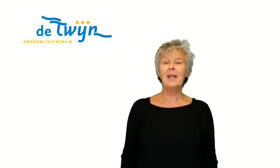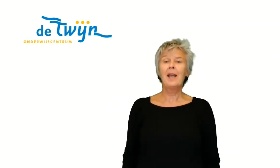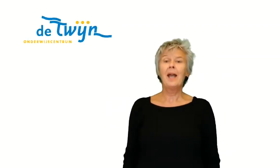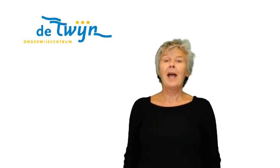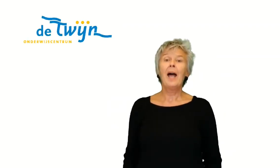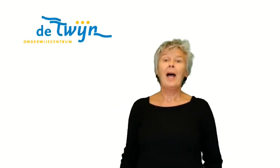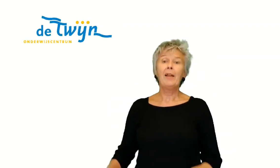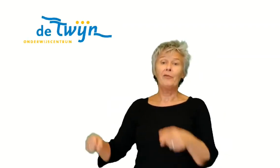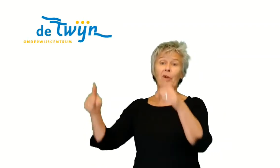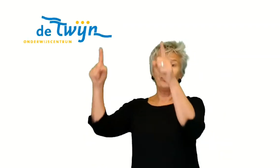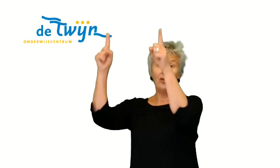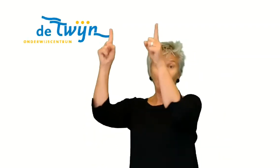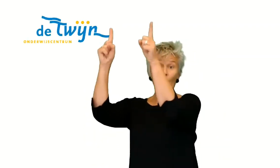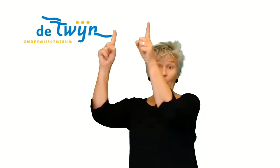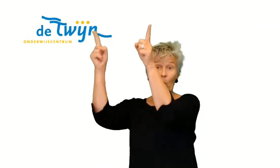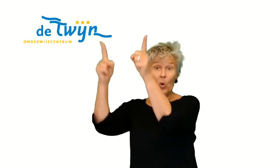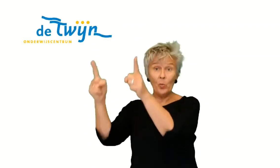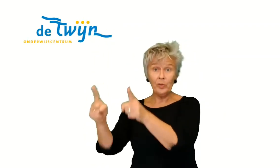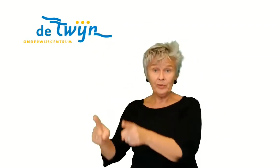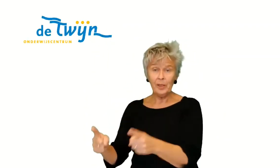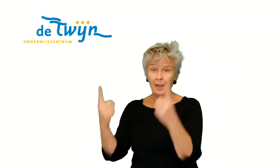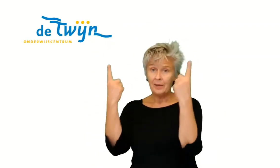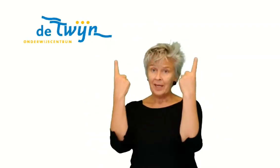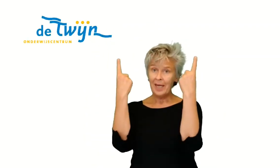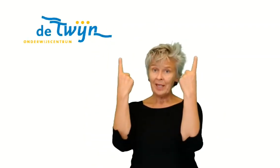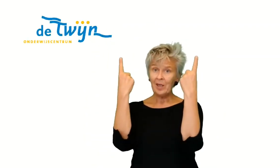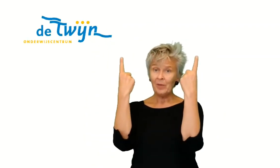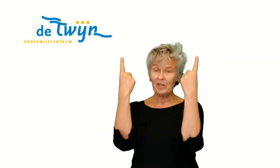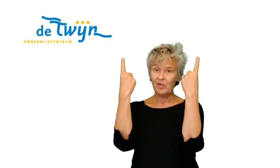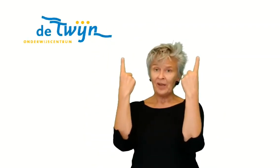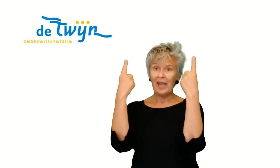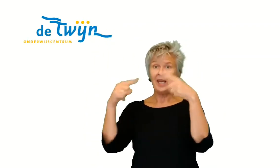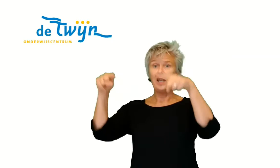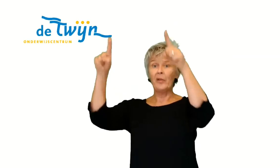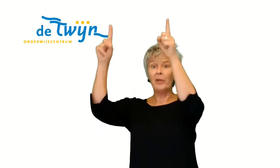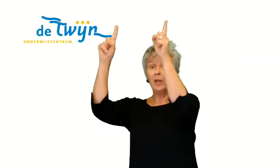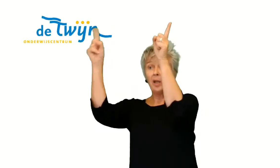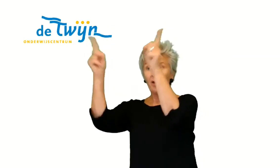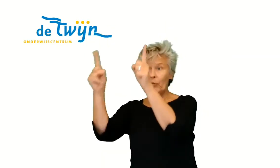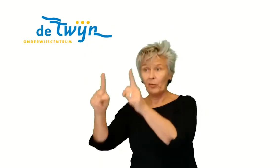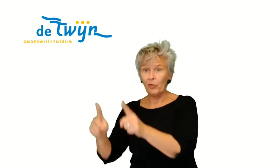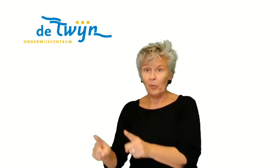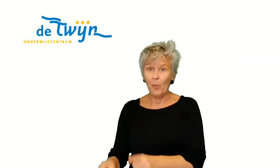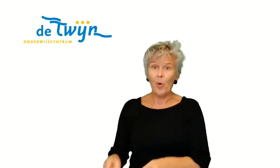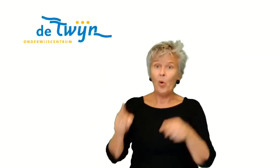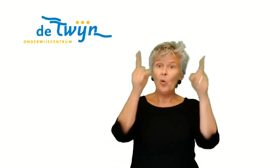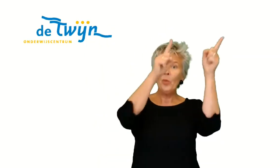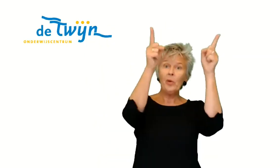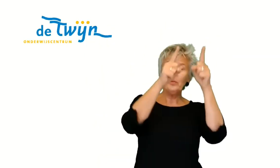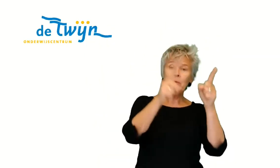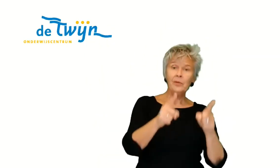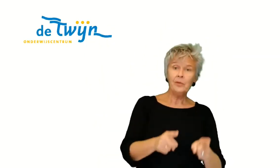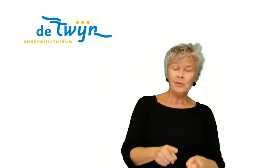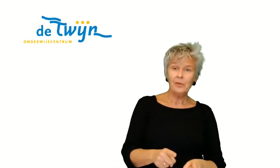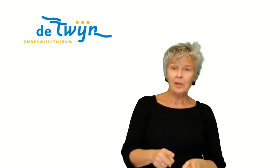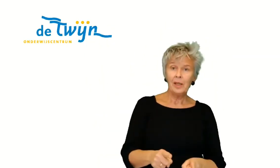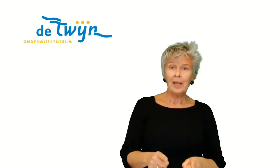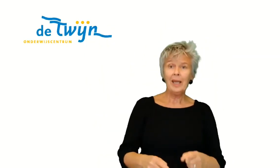aan van de bomen. Teken je met twee eenhanden. Van de bomen in